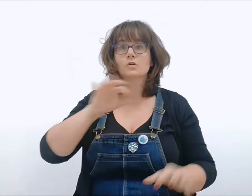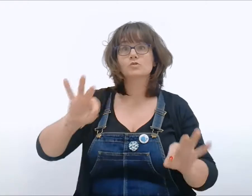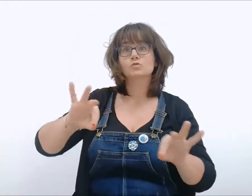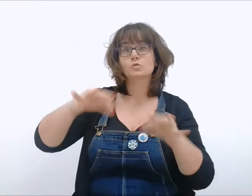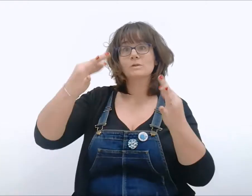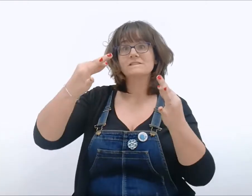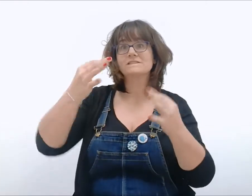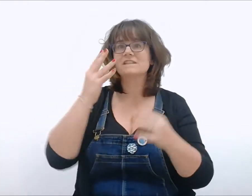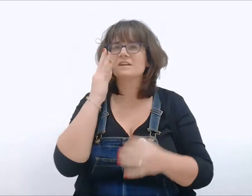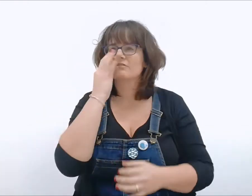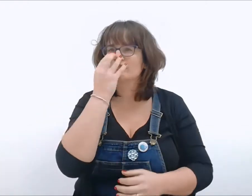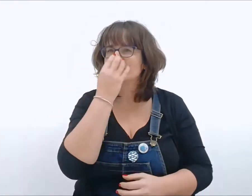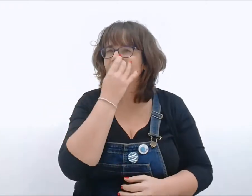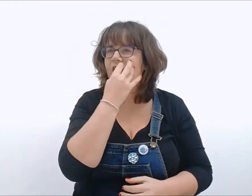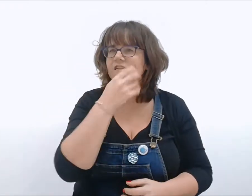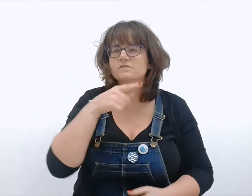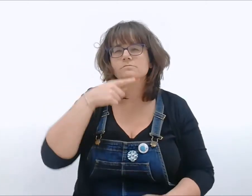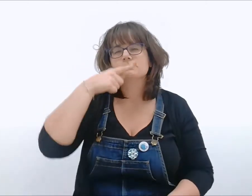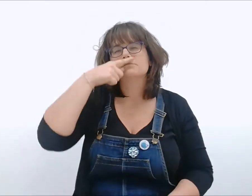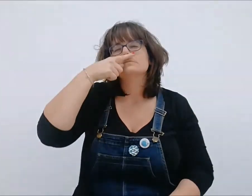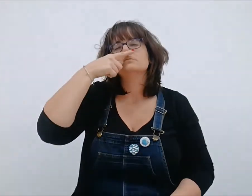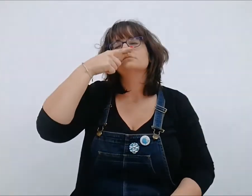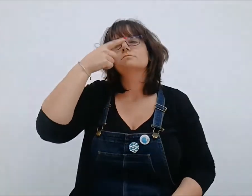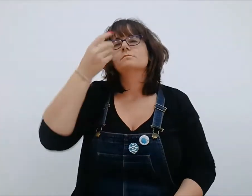les fraises les plus parfumées.